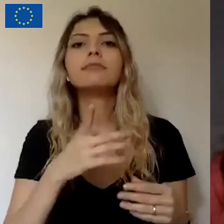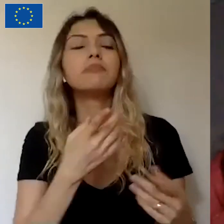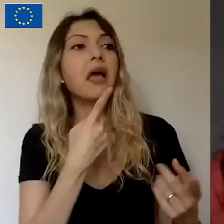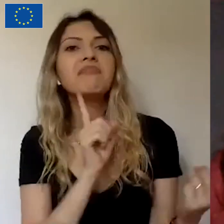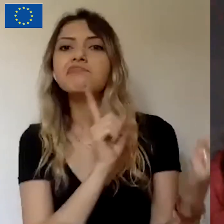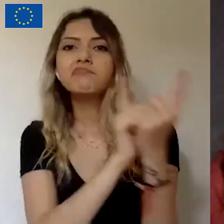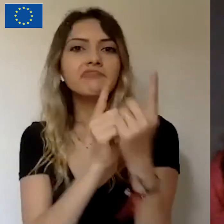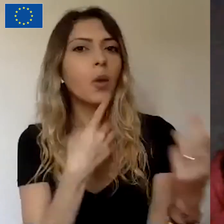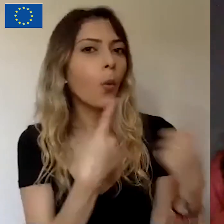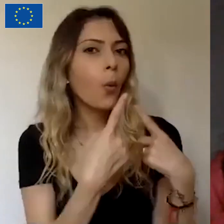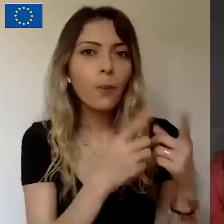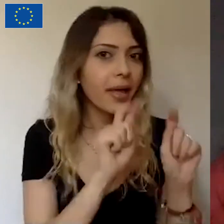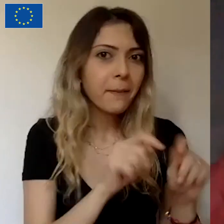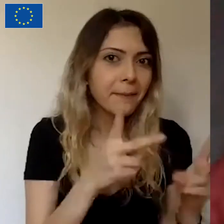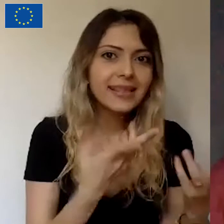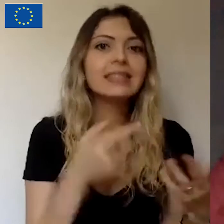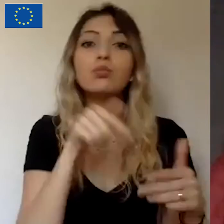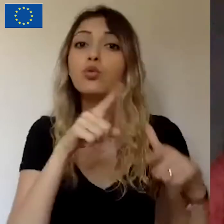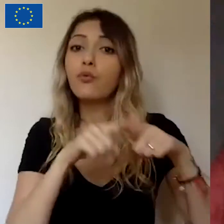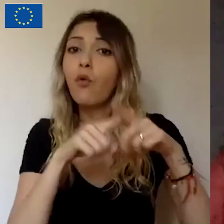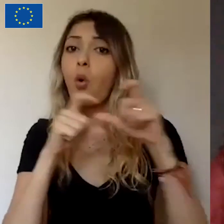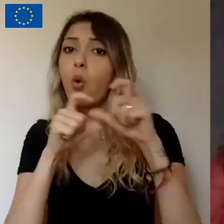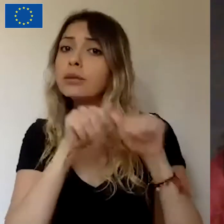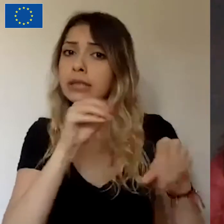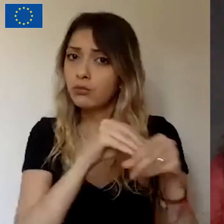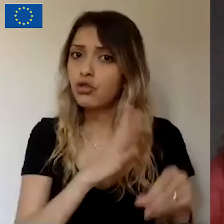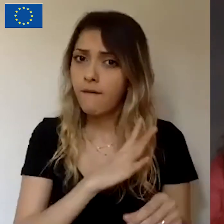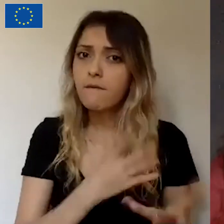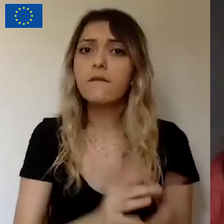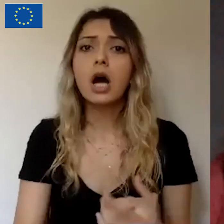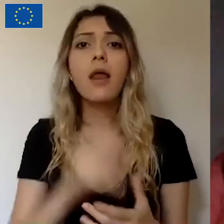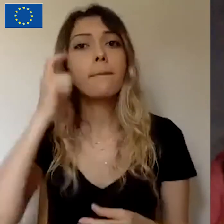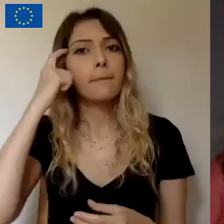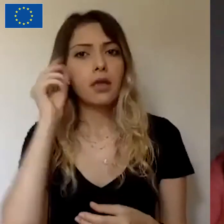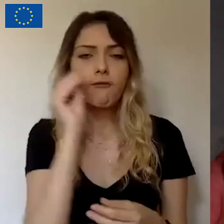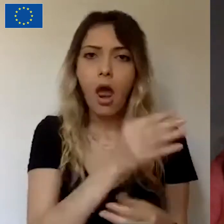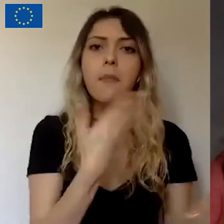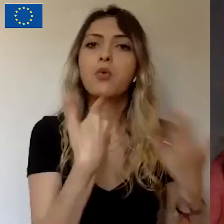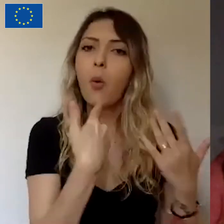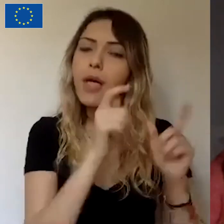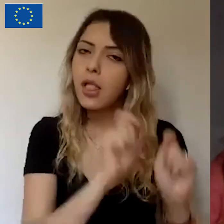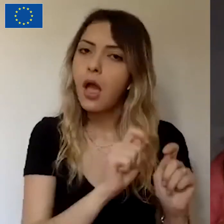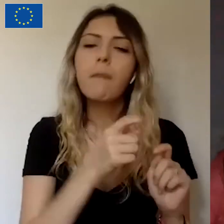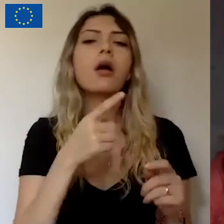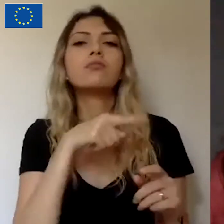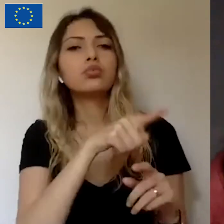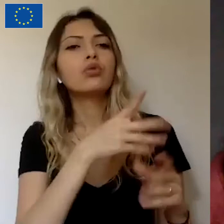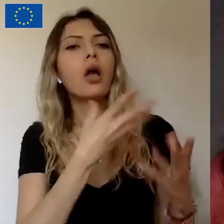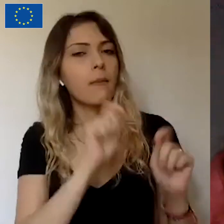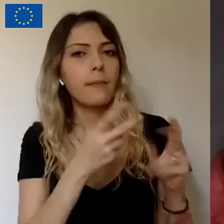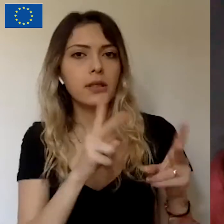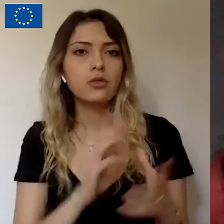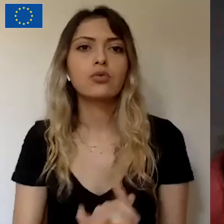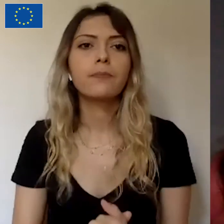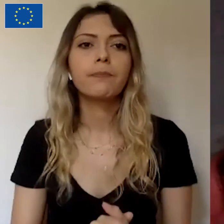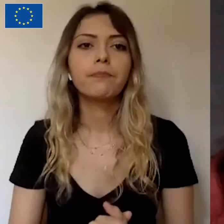Google buna da müsaade ediyor. Bunun yanı sıra aslında offline'de de eventler yaparak belli bir yerde tıkanıyorsa